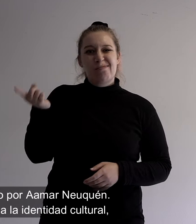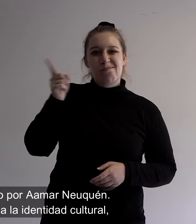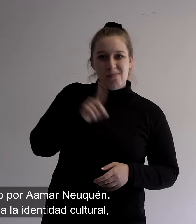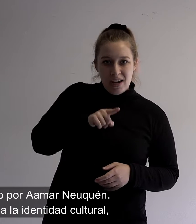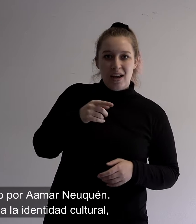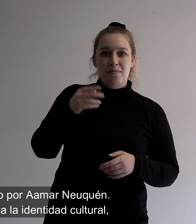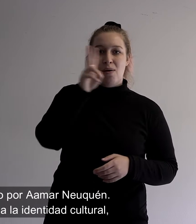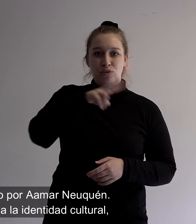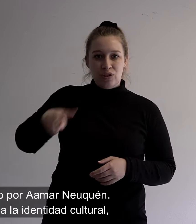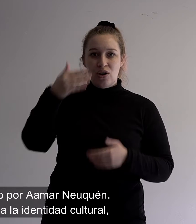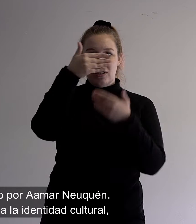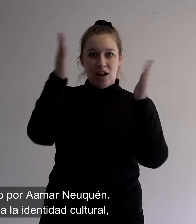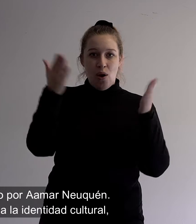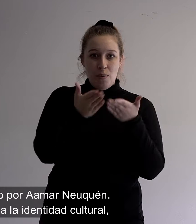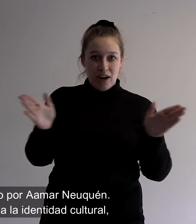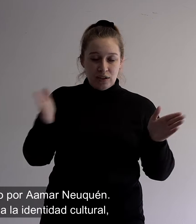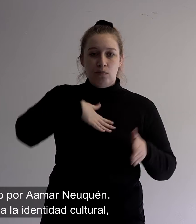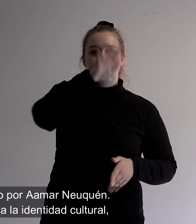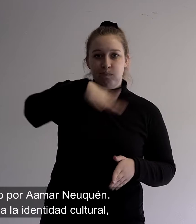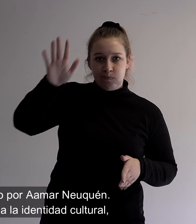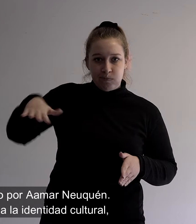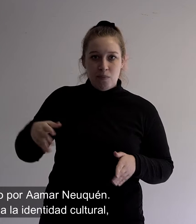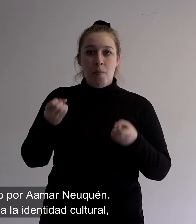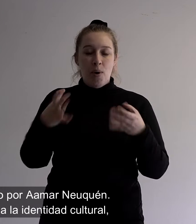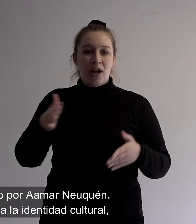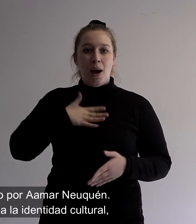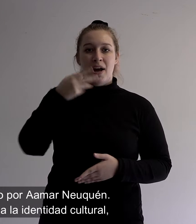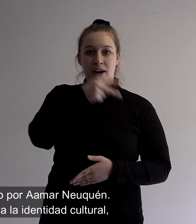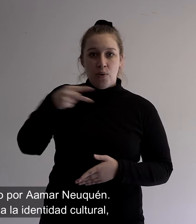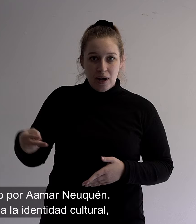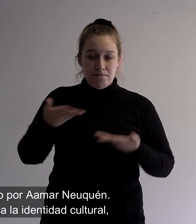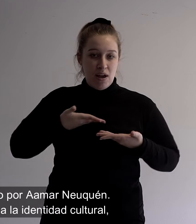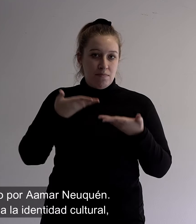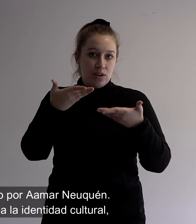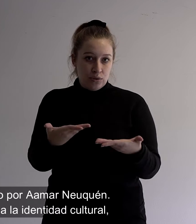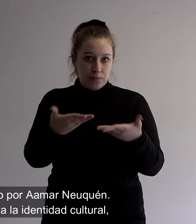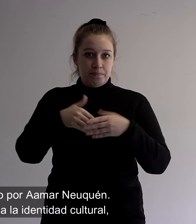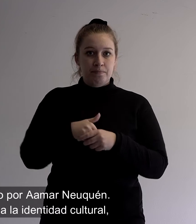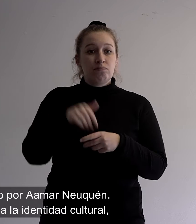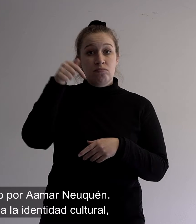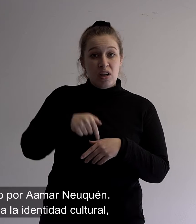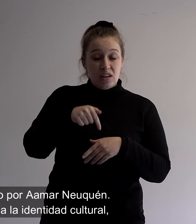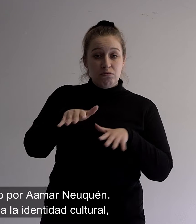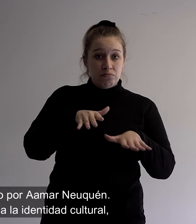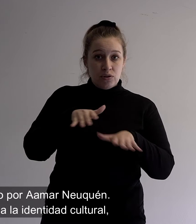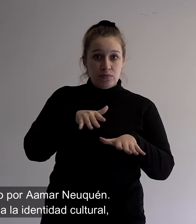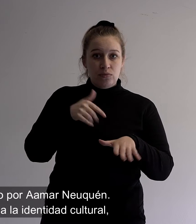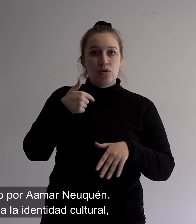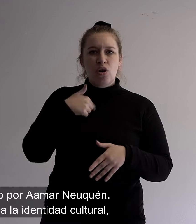Museo Cielo Abierto, invitado por Amar Neuquén. En este caso